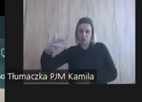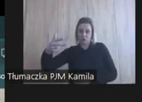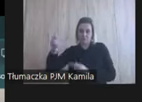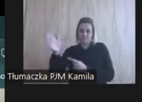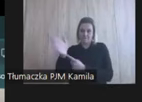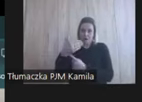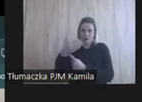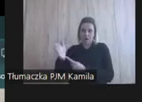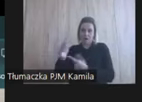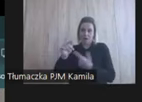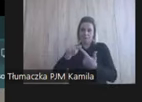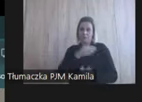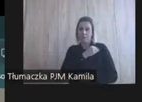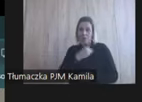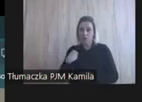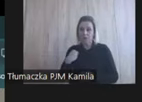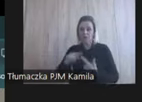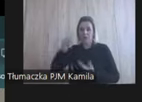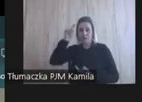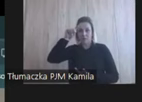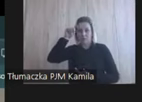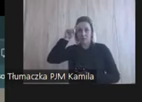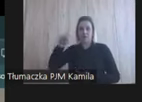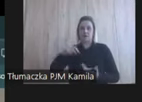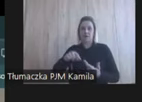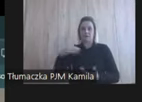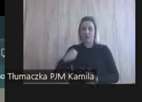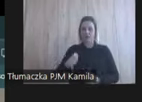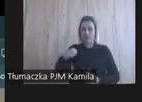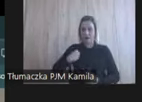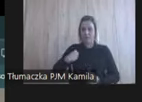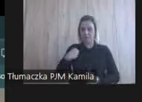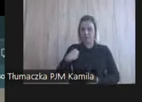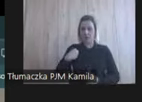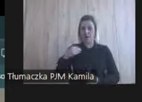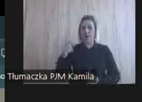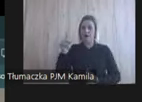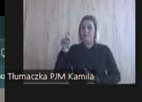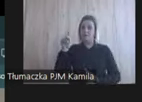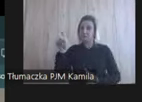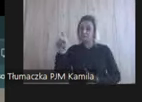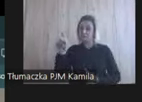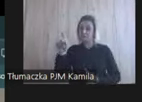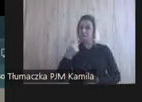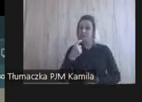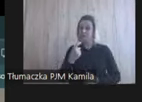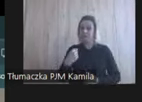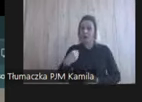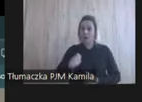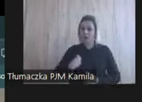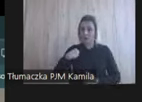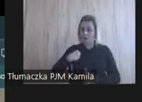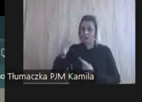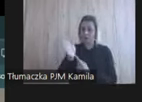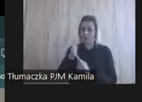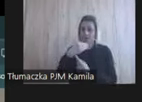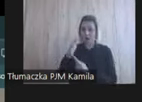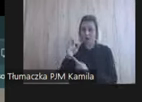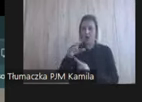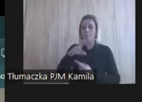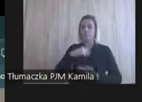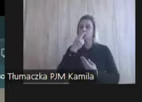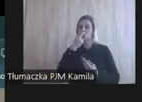Flaga polska, flaga niemiecka i flaga angielska. Wybierając angielską flagę będziemy mogli